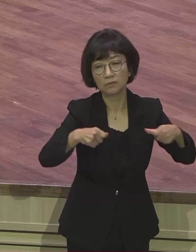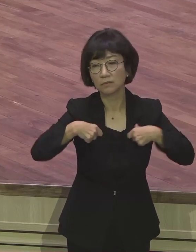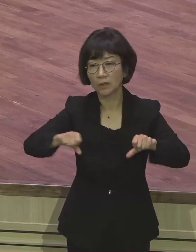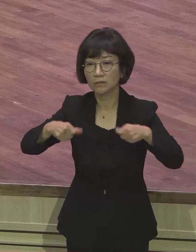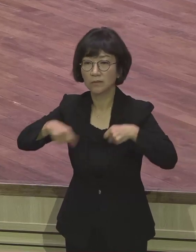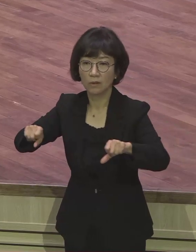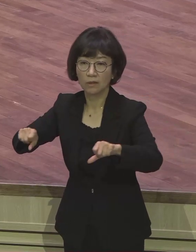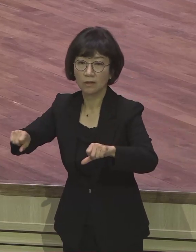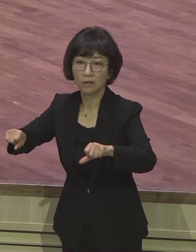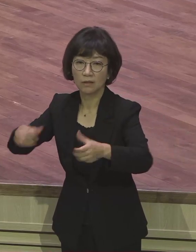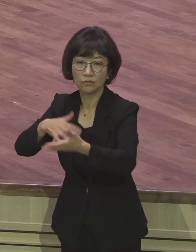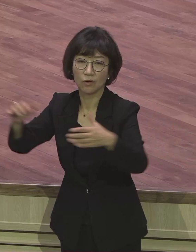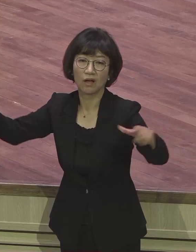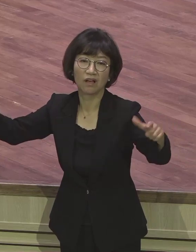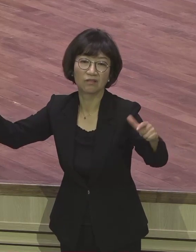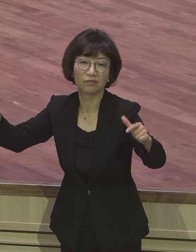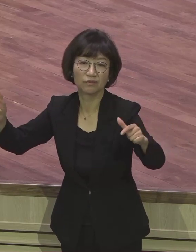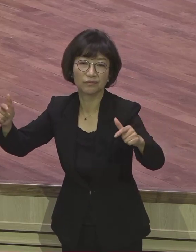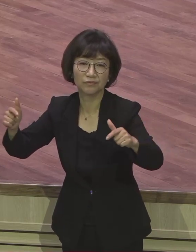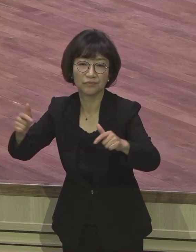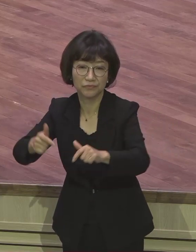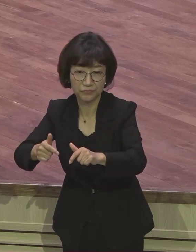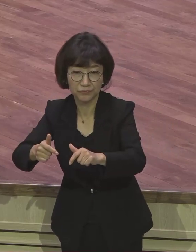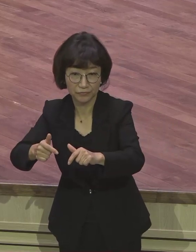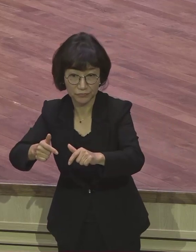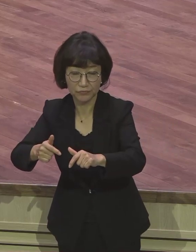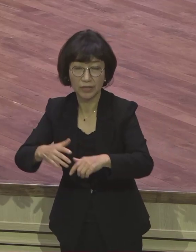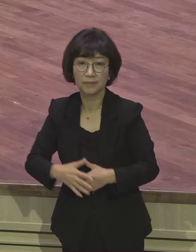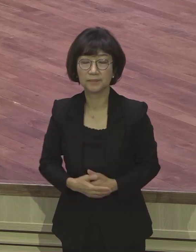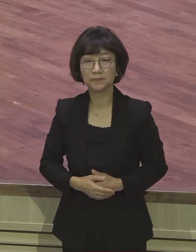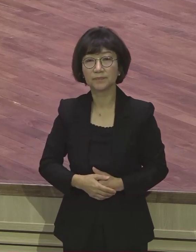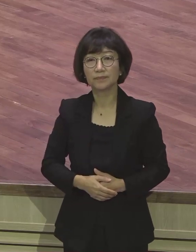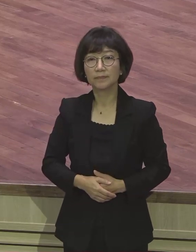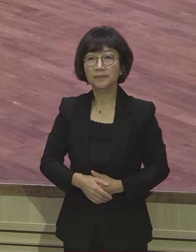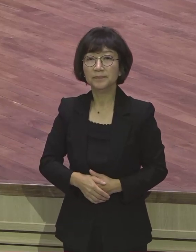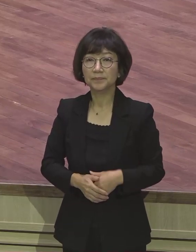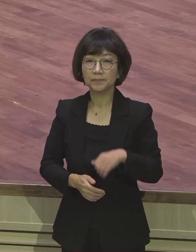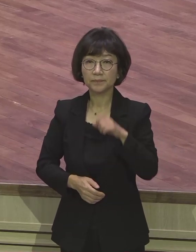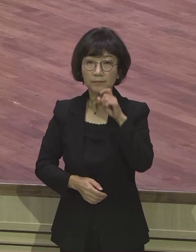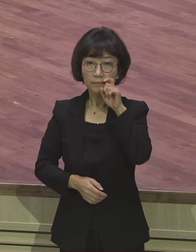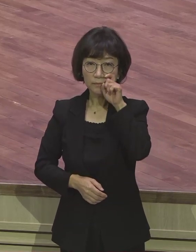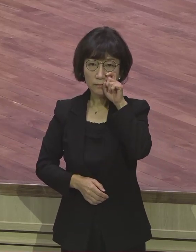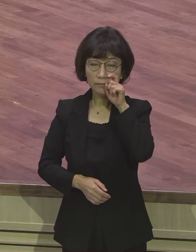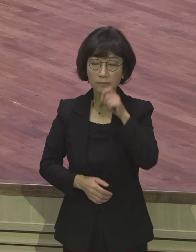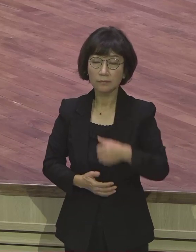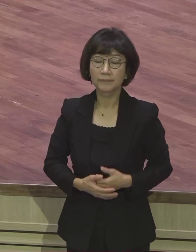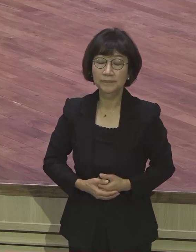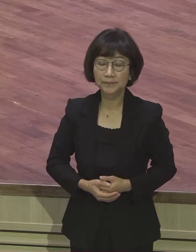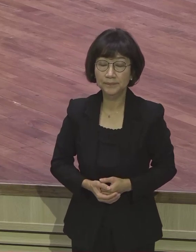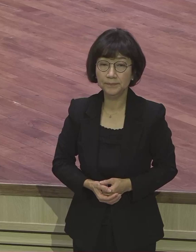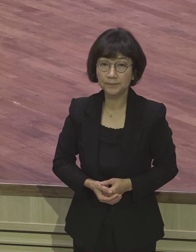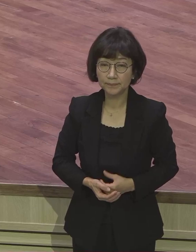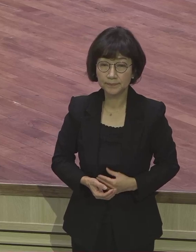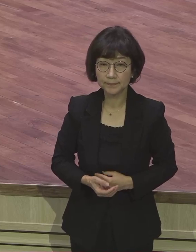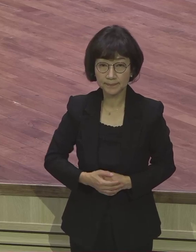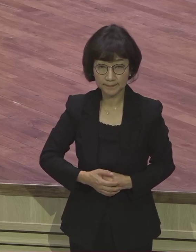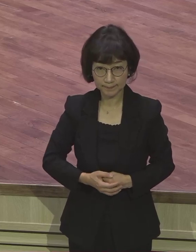철수입니다 한국이 지금 실제적으로 제일 많이 하고 있어요 이게 말 되는 소리입니까 지금 이 조그만 땅에서 전부